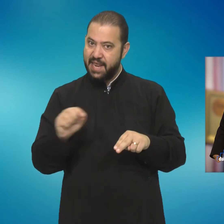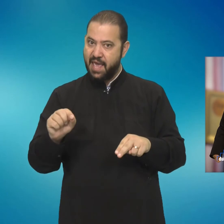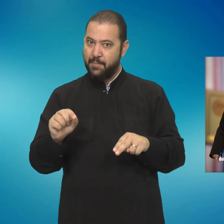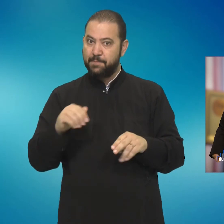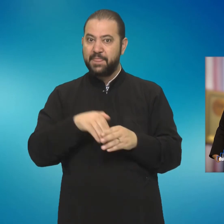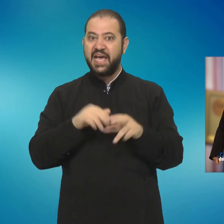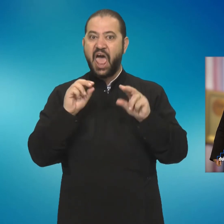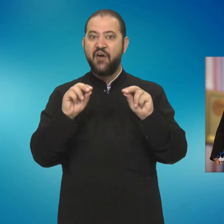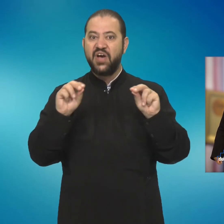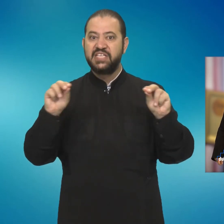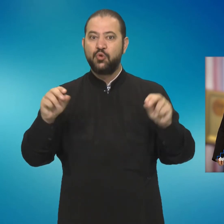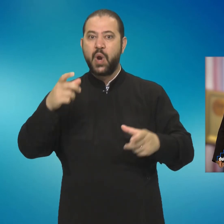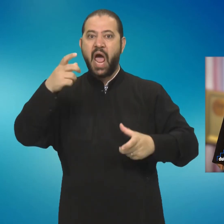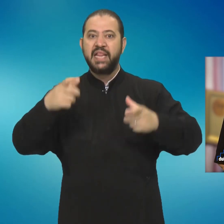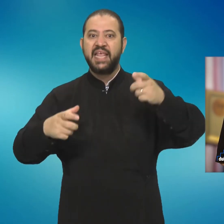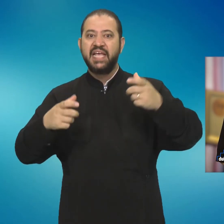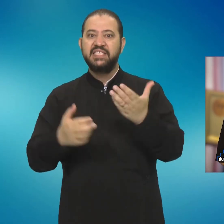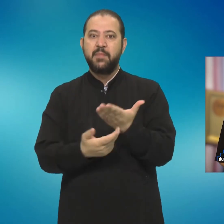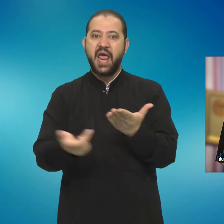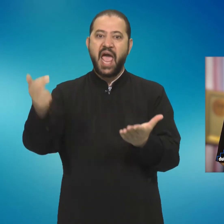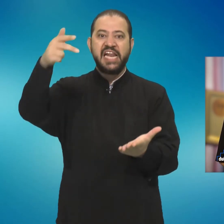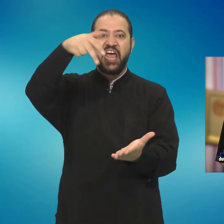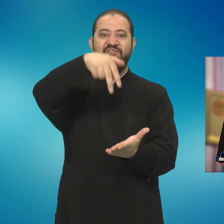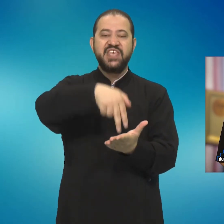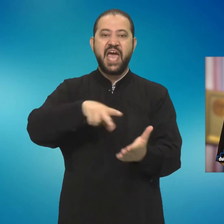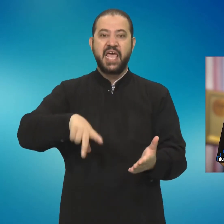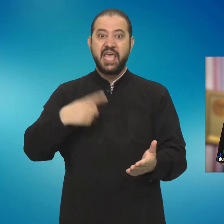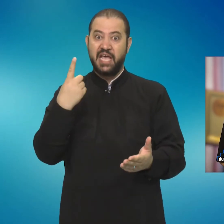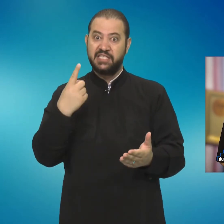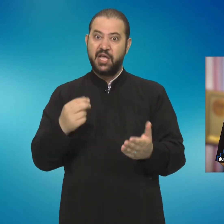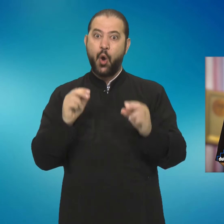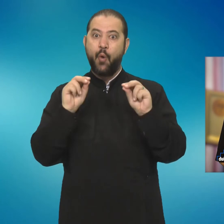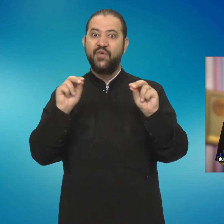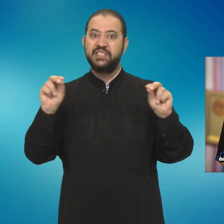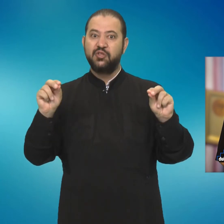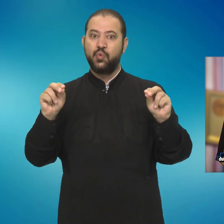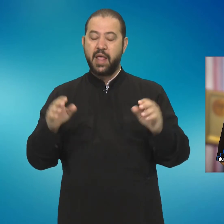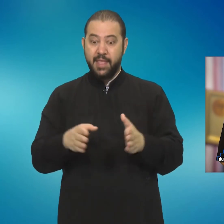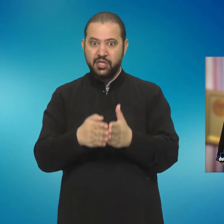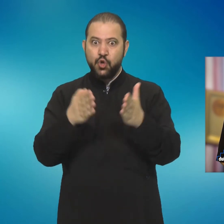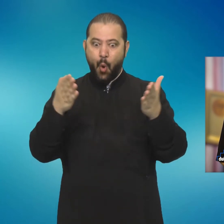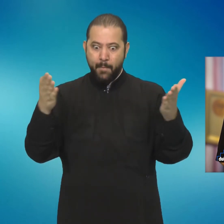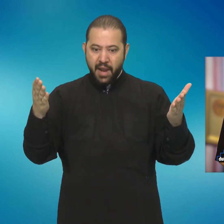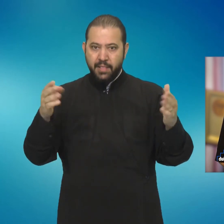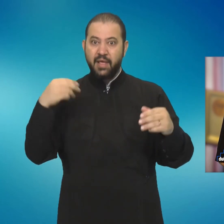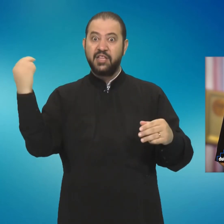învățătura despre înviere este o învățătură revelată de Dumnezeu,